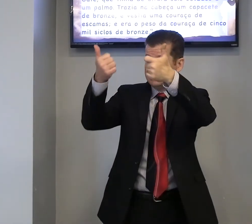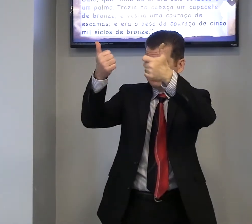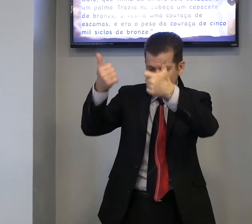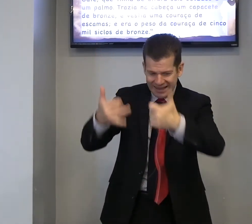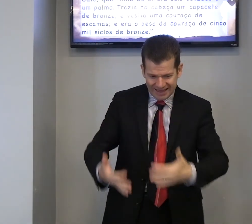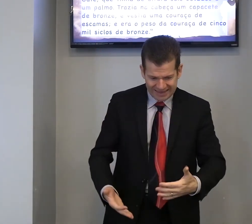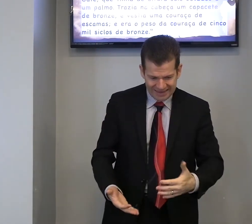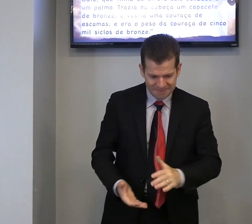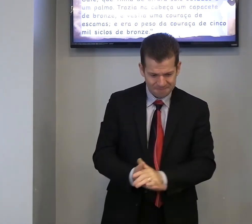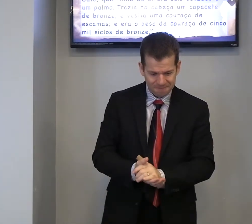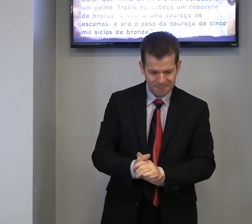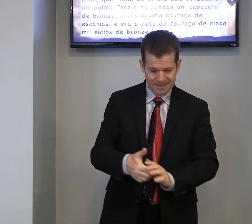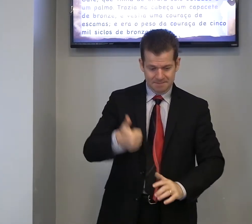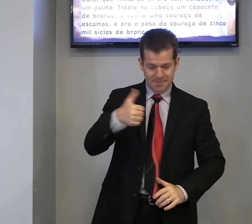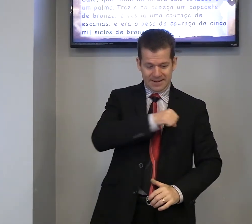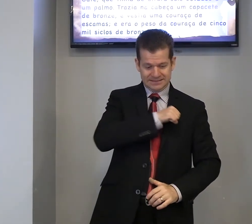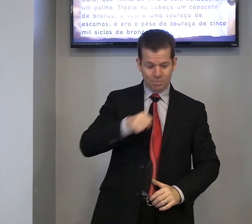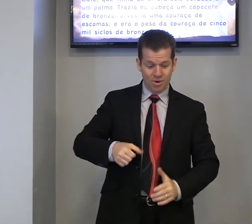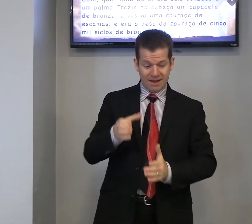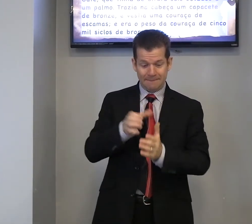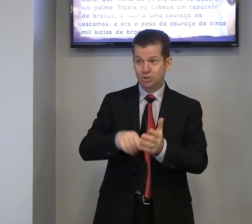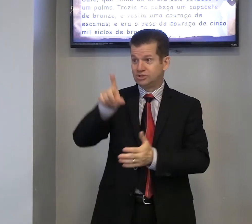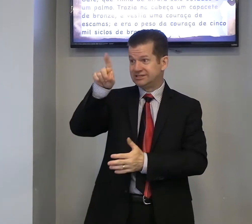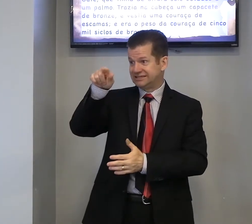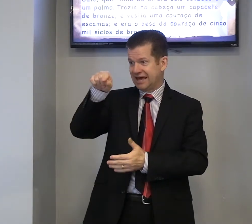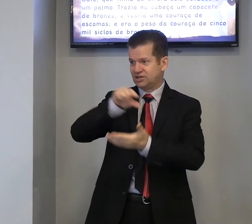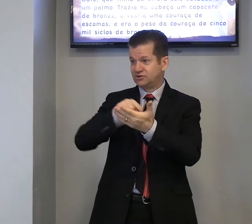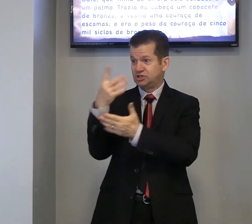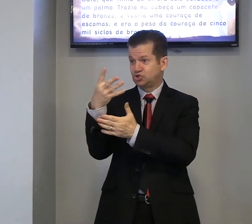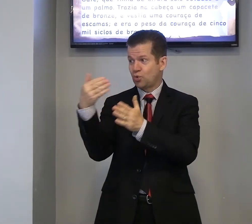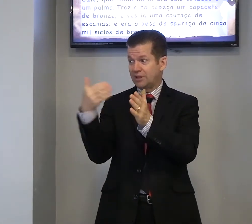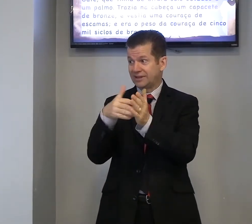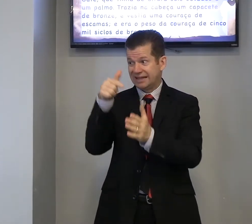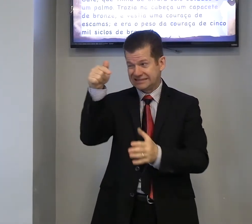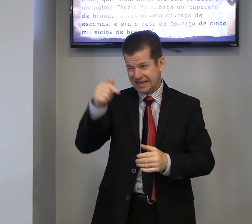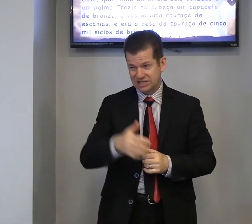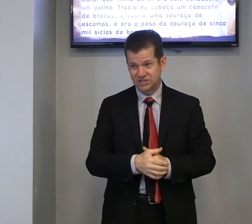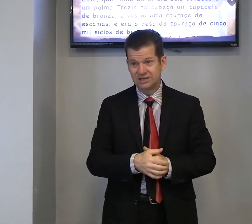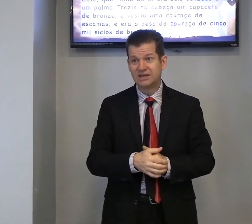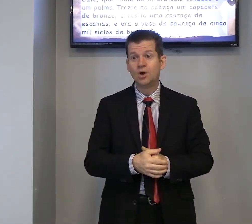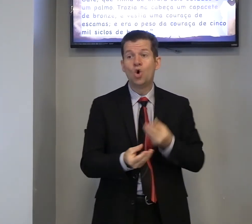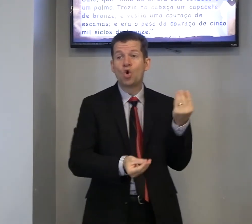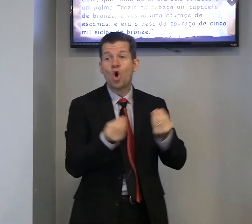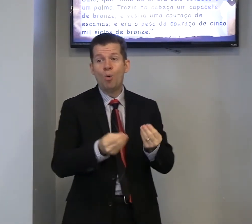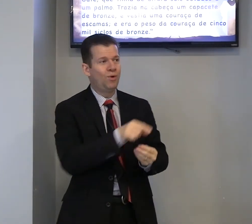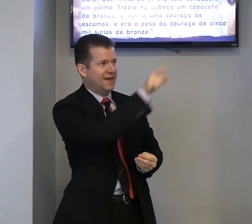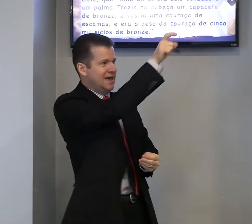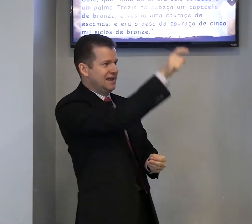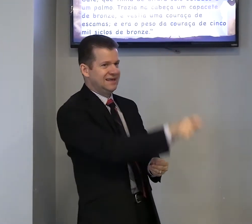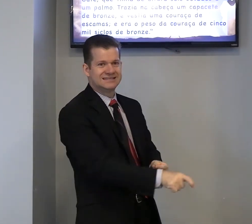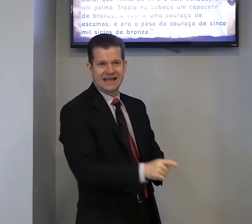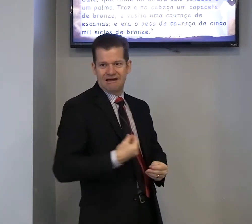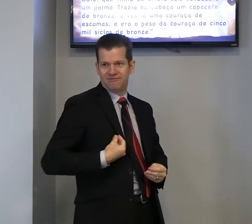explica aqui, 1 Samuel, capítulo 17, versículos 4 até 7, como ele, estava,